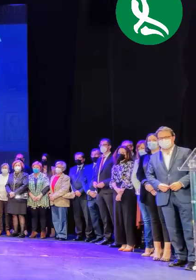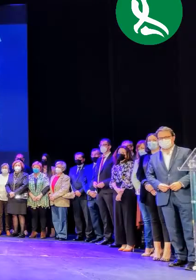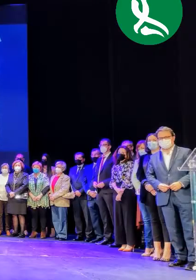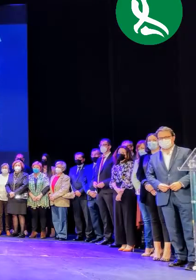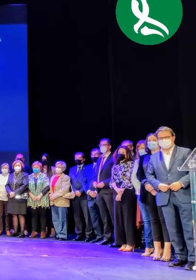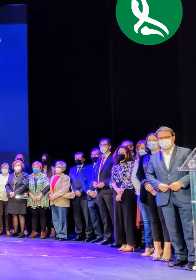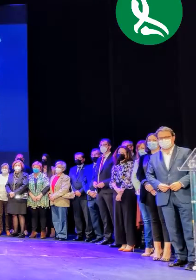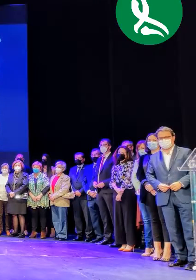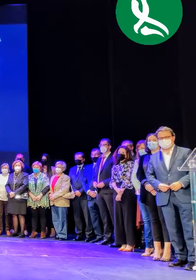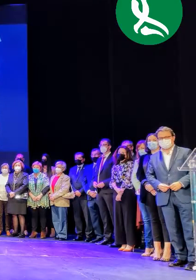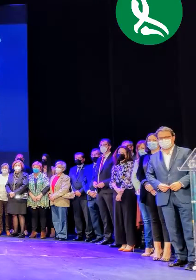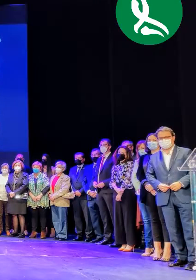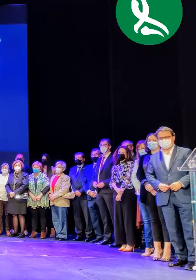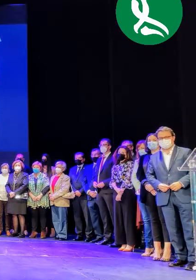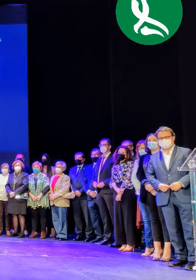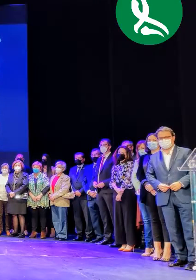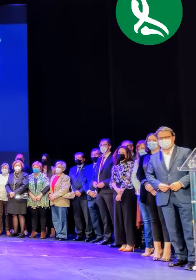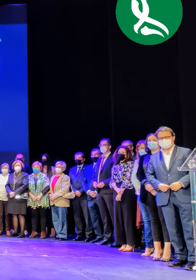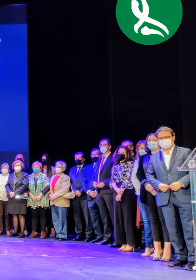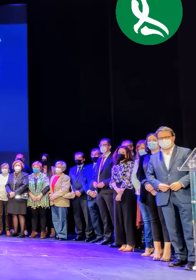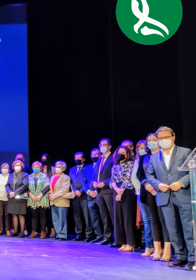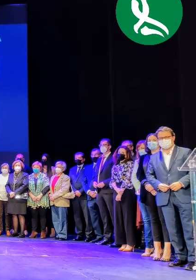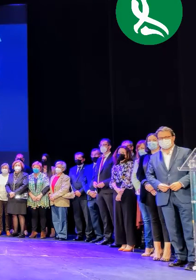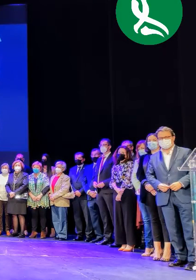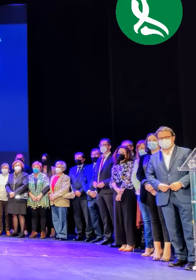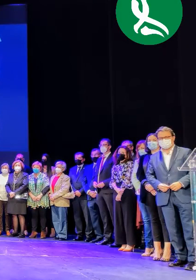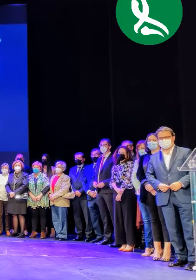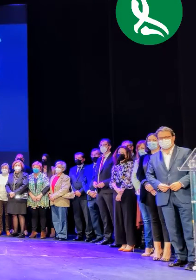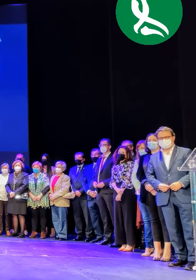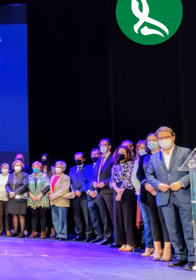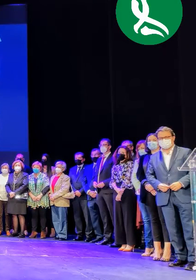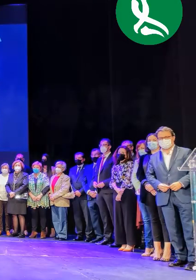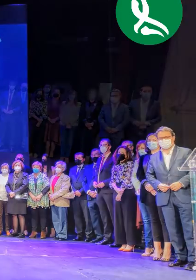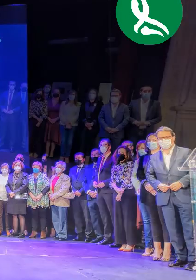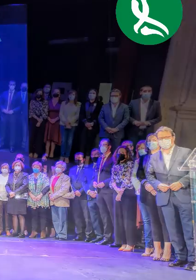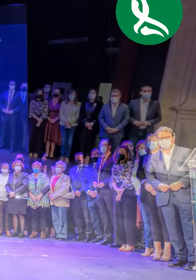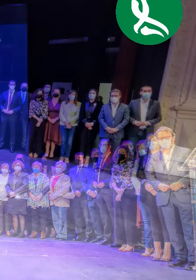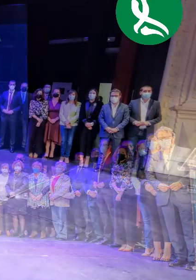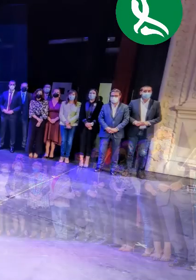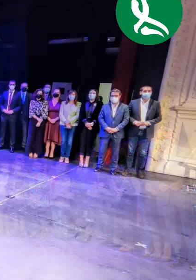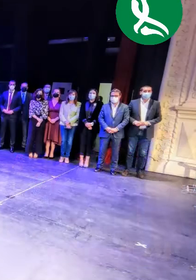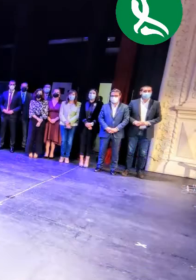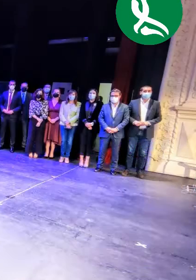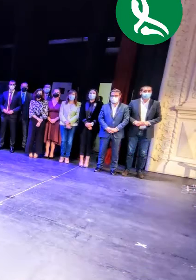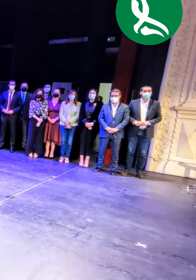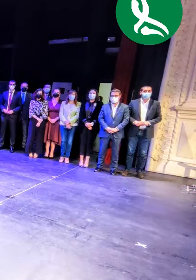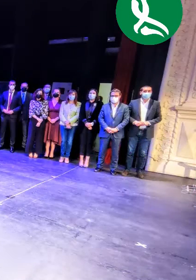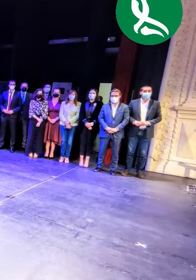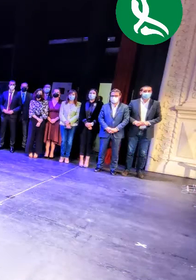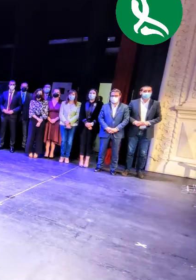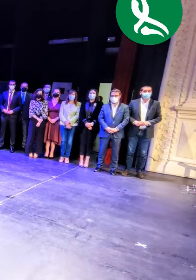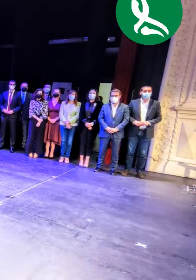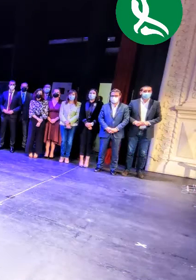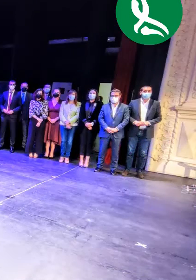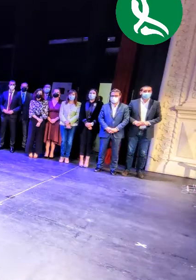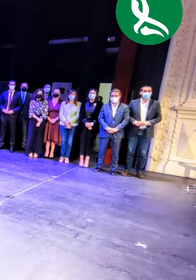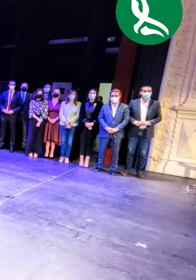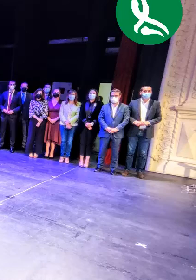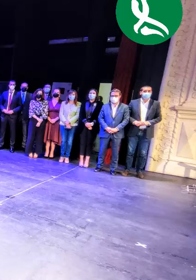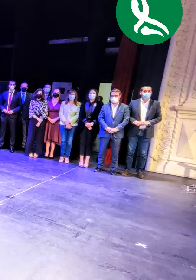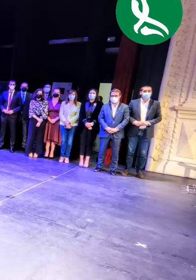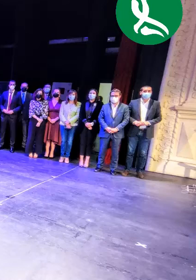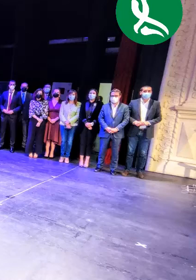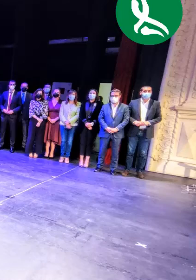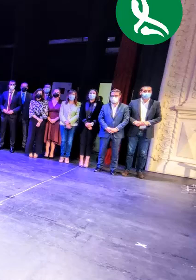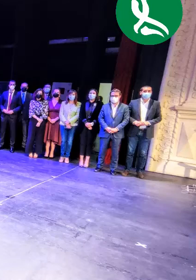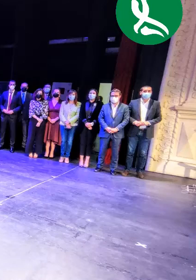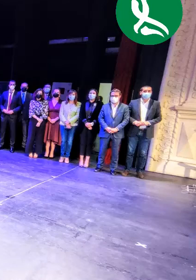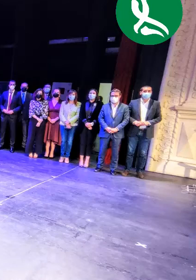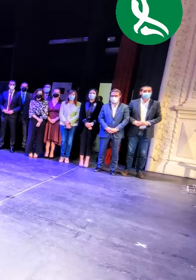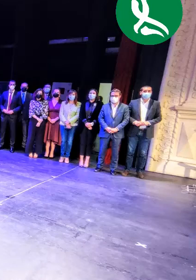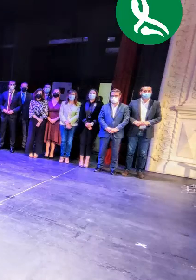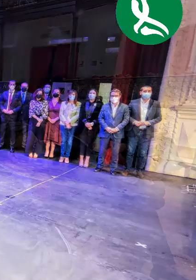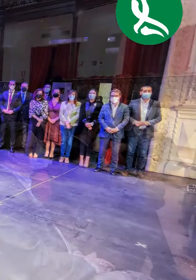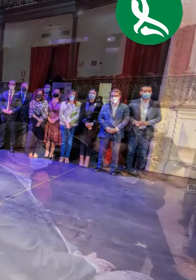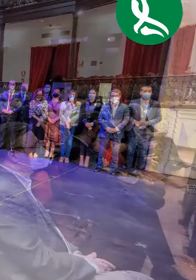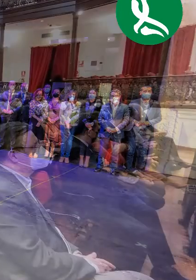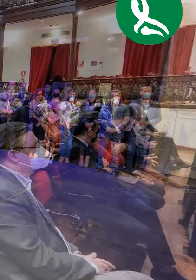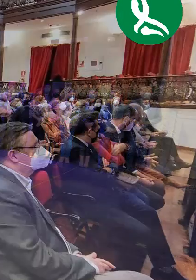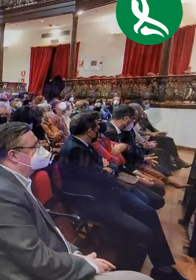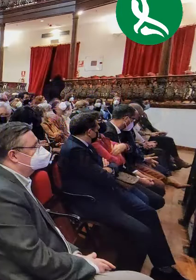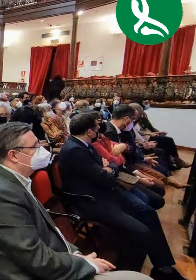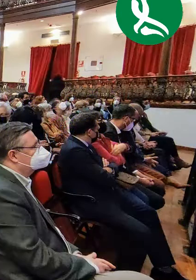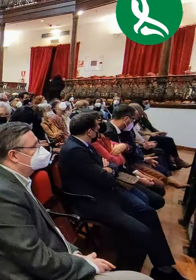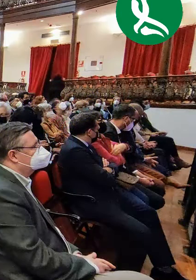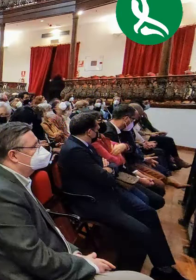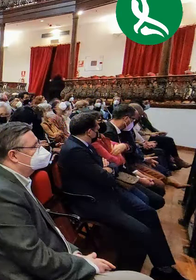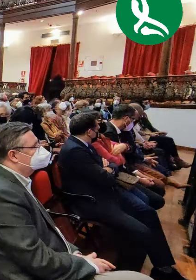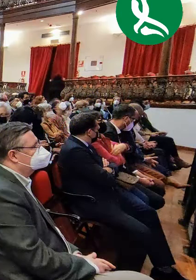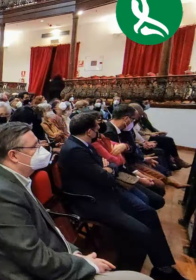Gracias. Como tampoco podemos olvidar dar las gracias a Láritas y César de la que nos inscribimos parte, a todo el